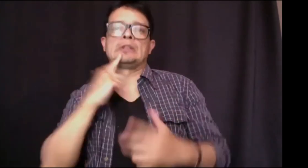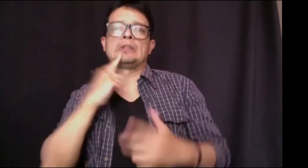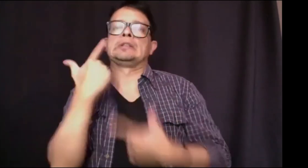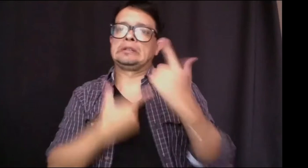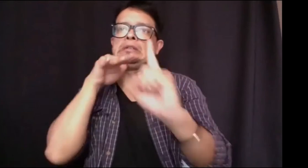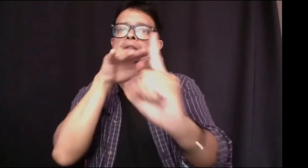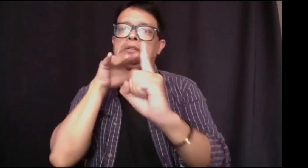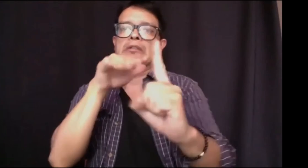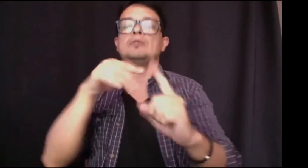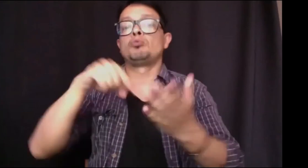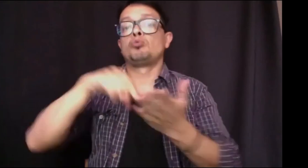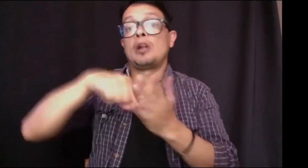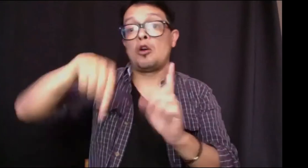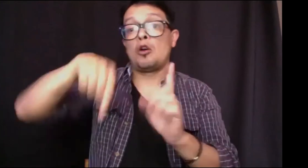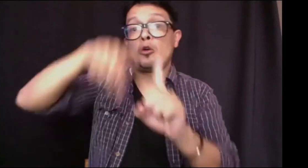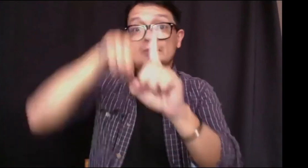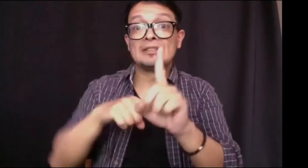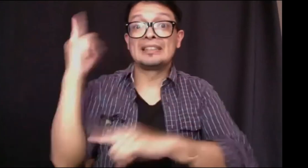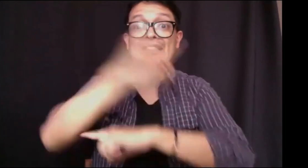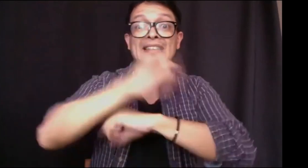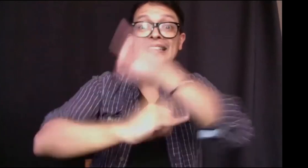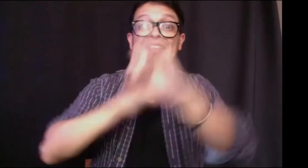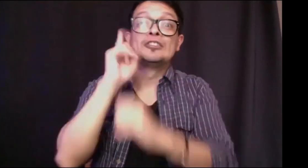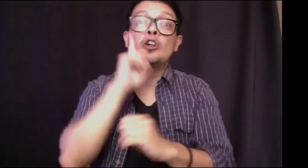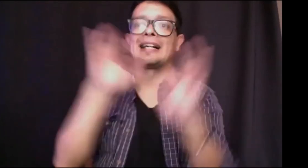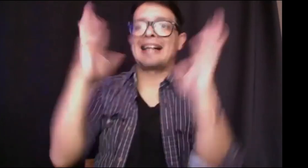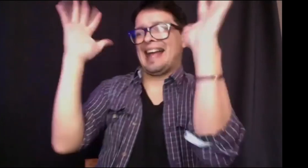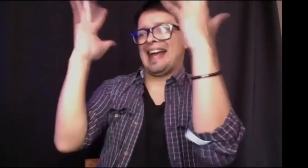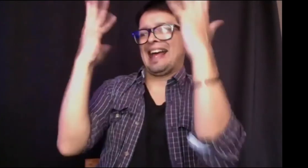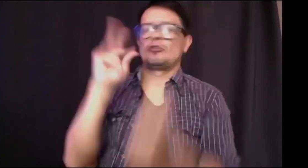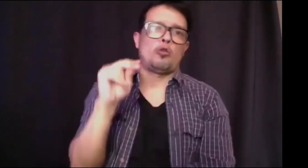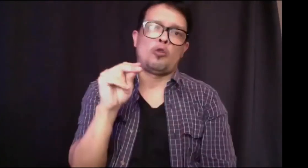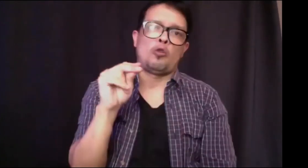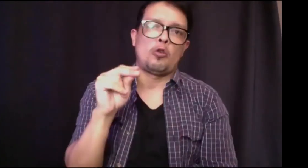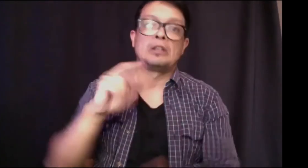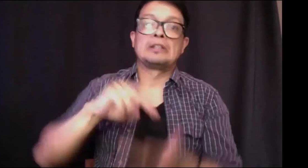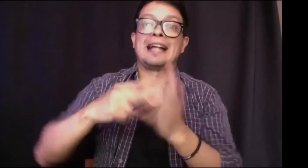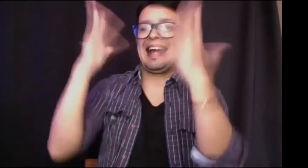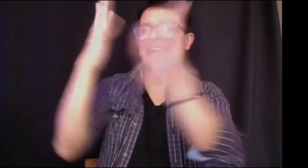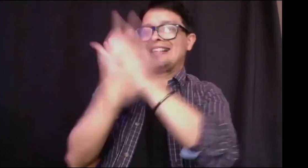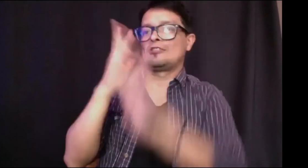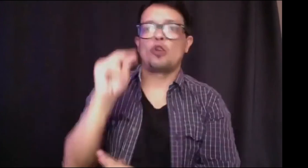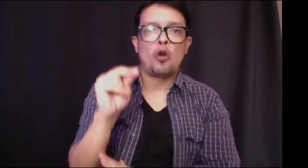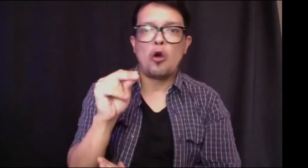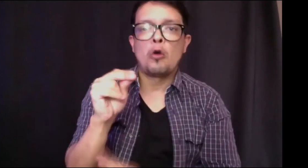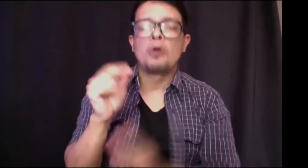un complemento sin embargo la comunidad sorda sigue luchando generando incidencias en este ámbito y a nivel internacional